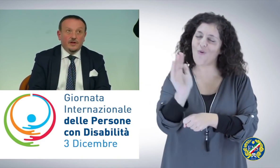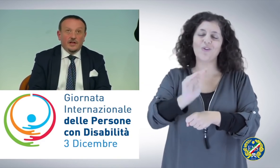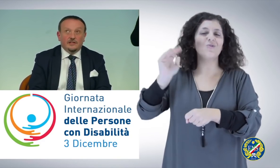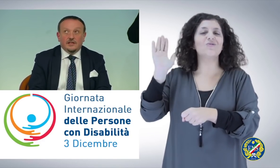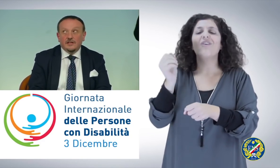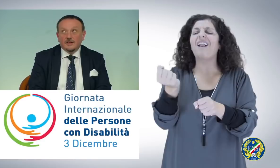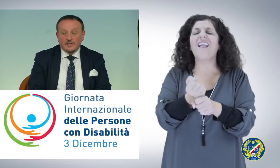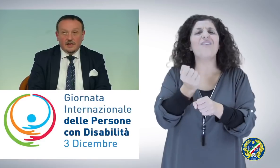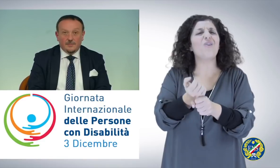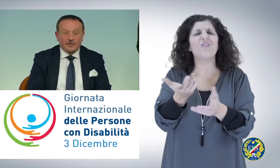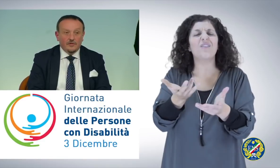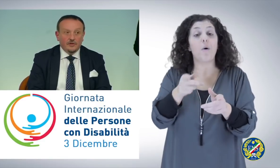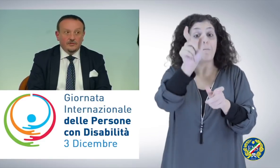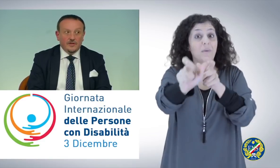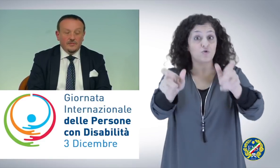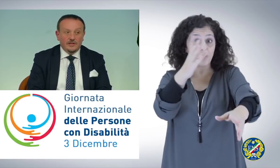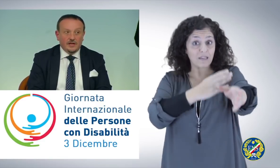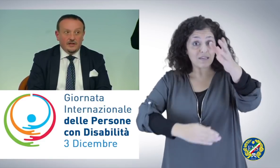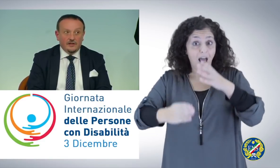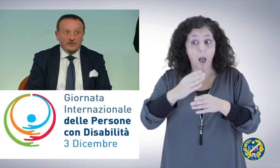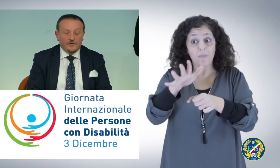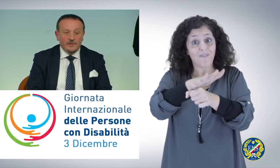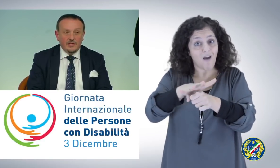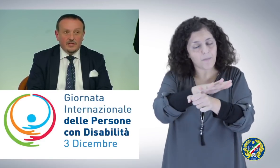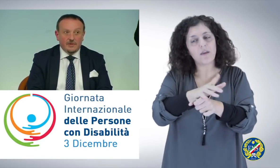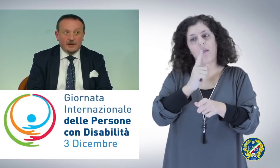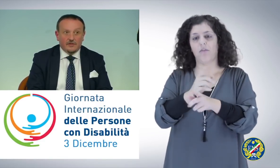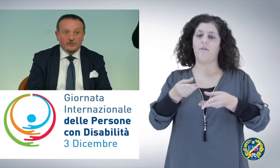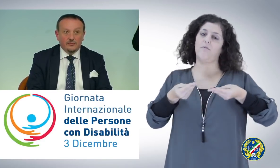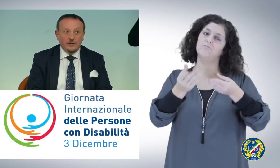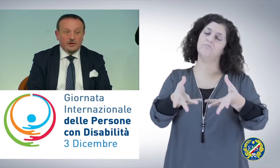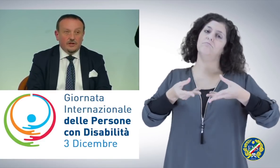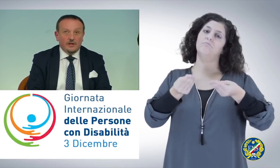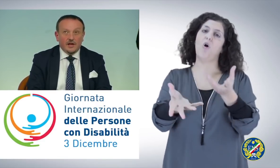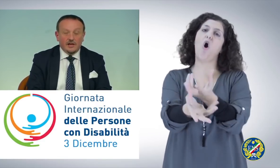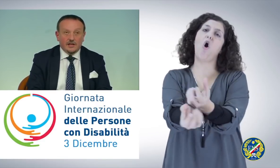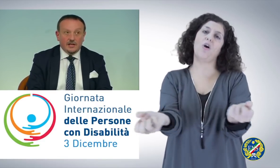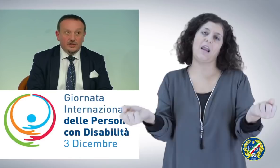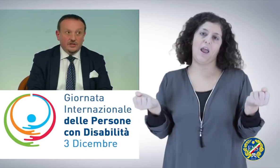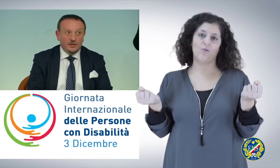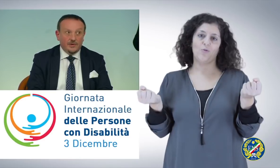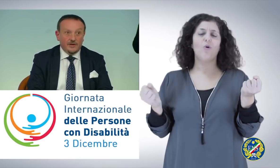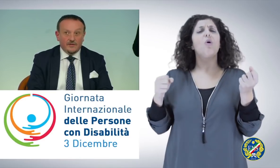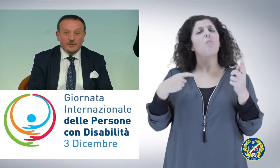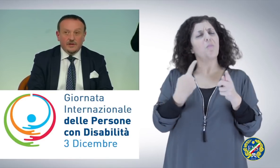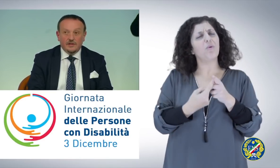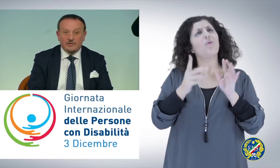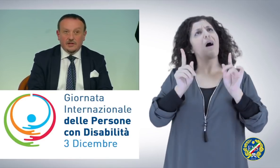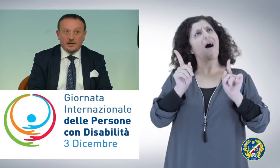concrete alle persone con disabilità e alle loro famiglie, ma sottolineo anche alla crescita del Paese. Perché dico la